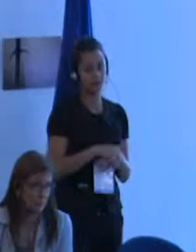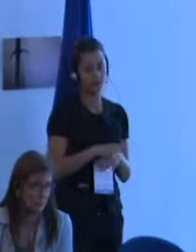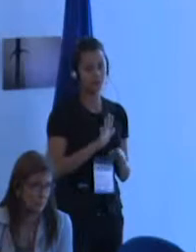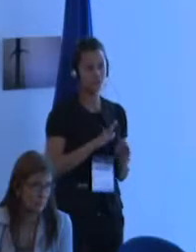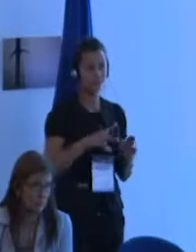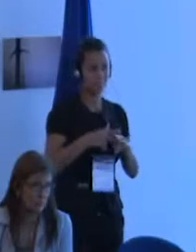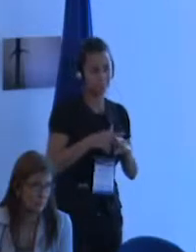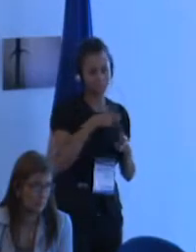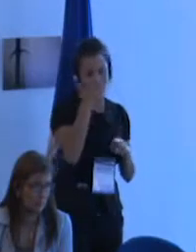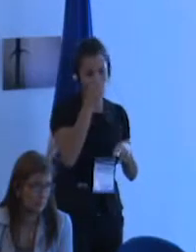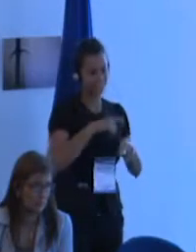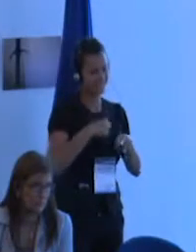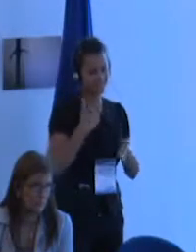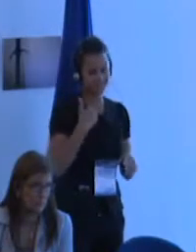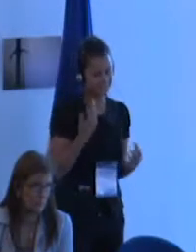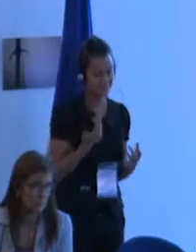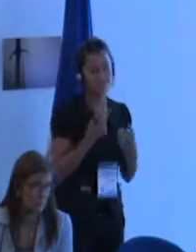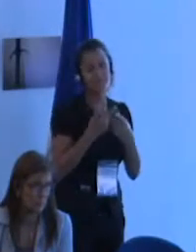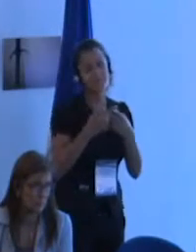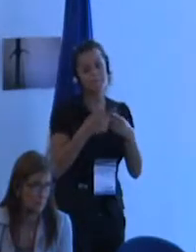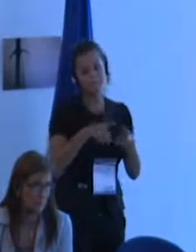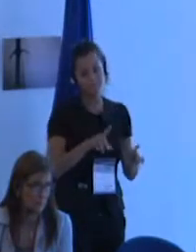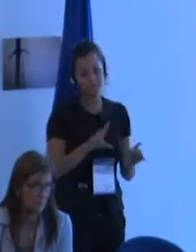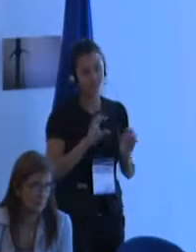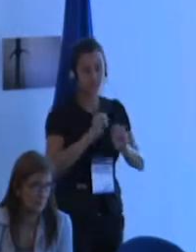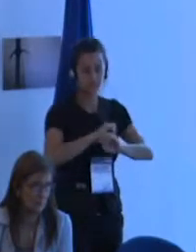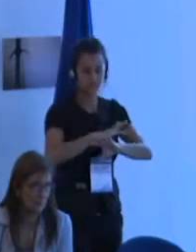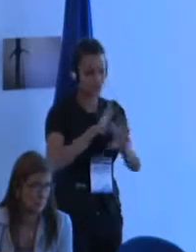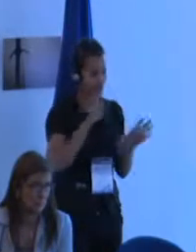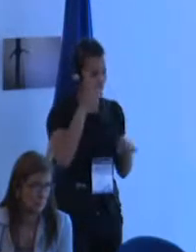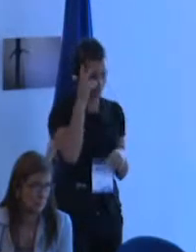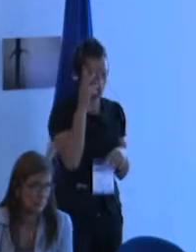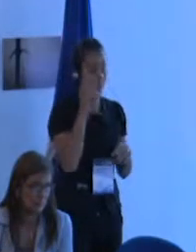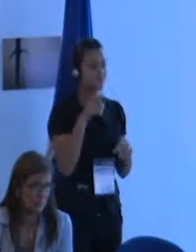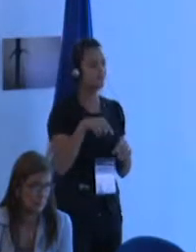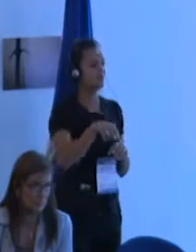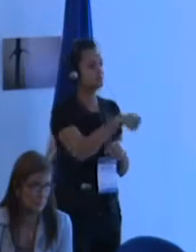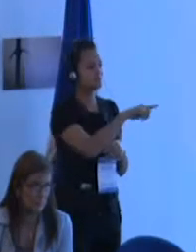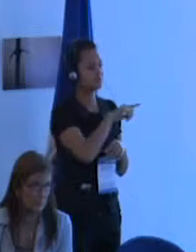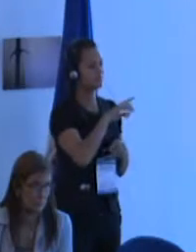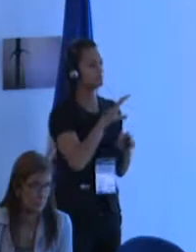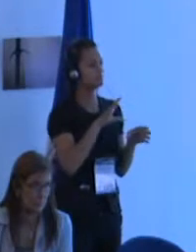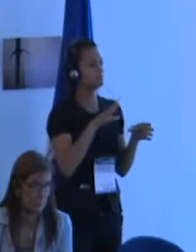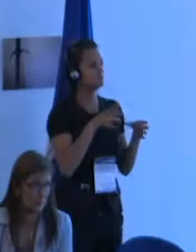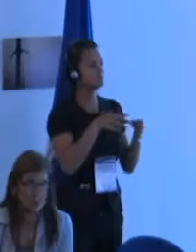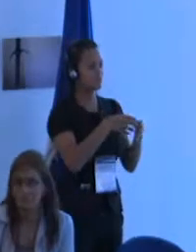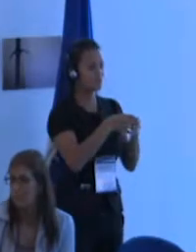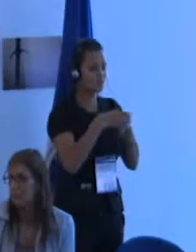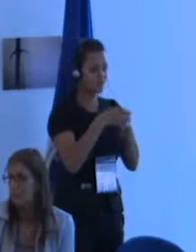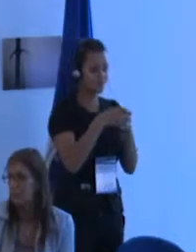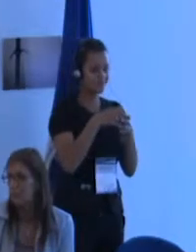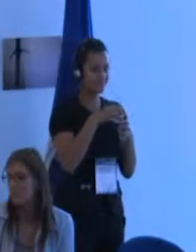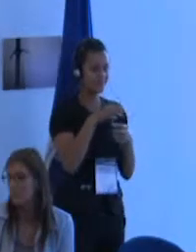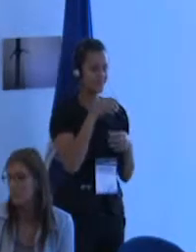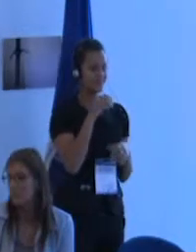atenerme porque no tenemos mucho tiempo, pero evidentemente nuestros colegas anglófonos ya lo han dicho,